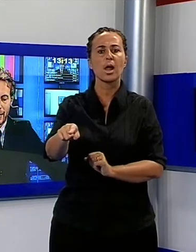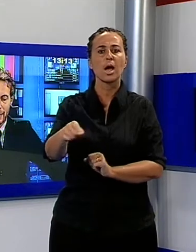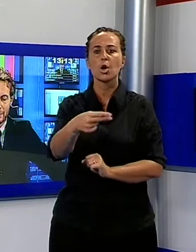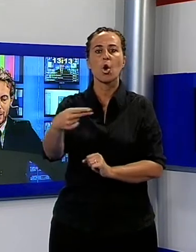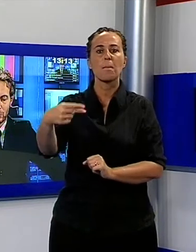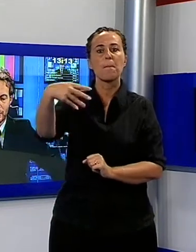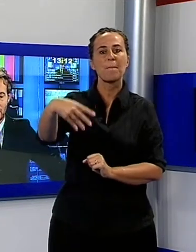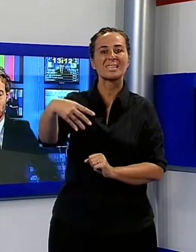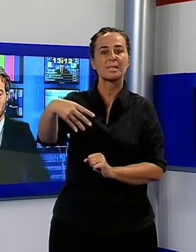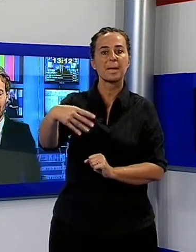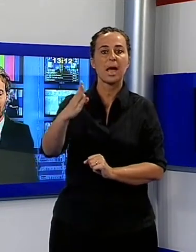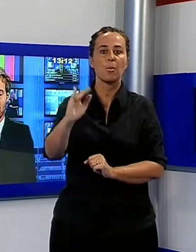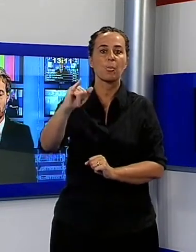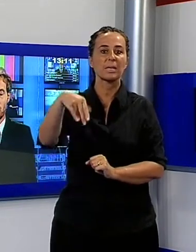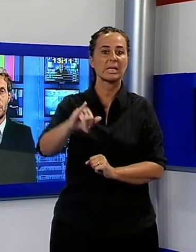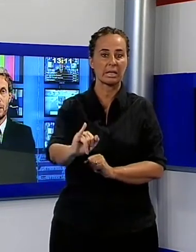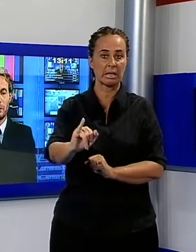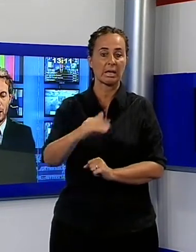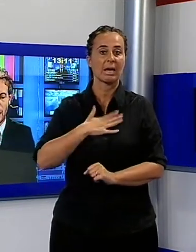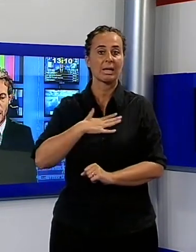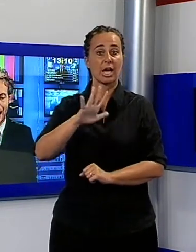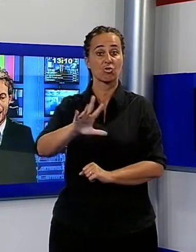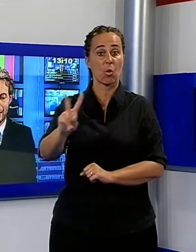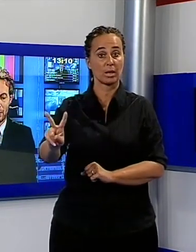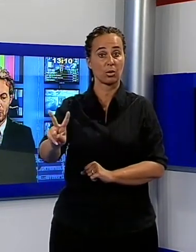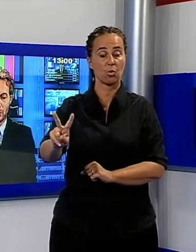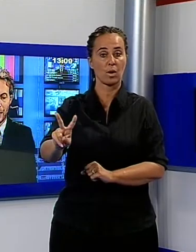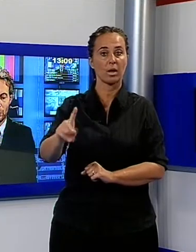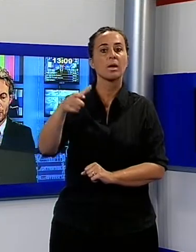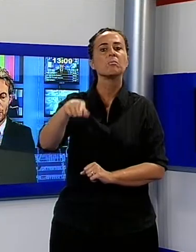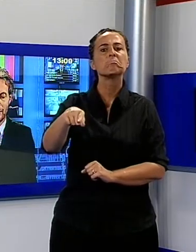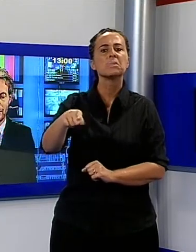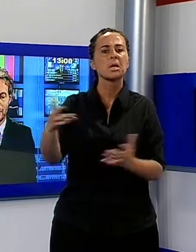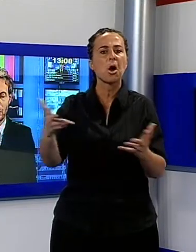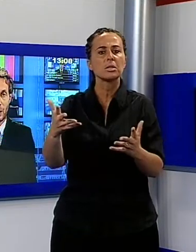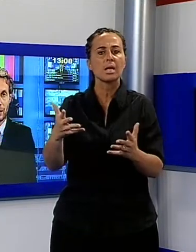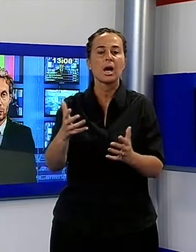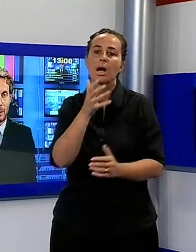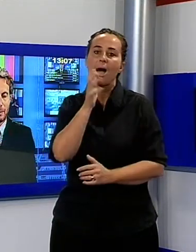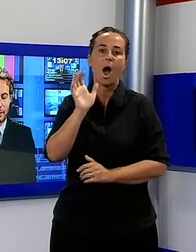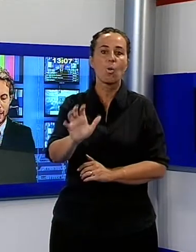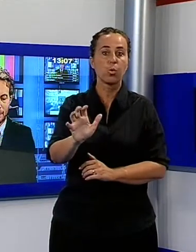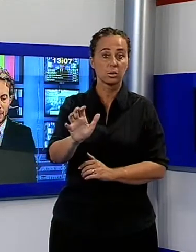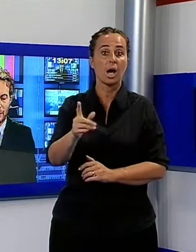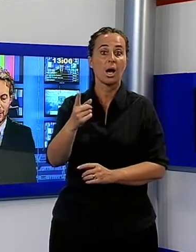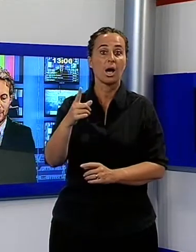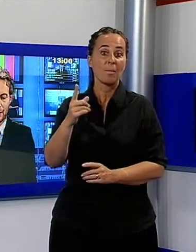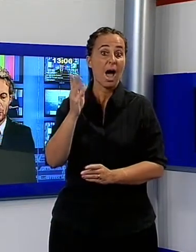ex autista di Pullman, ritenuto colpevole anche il secondo grado di molestie sessuali su una bambina. I fatti risalgono al